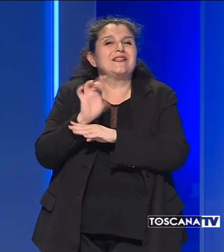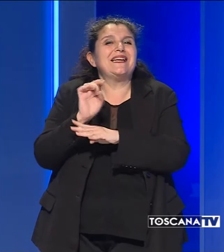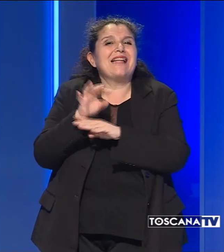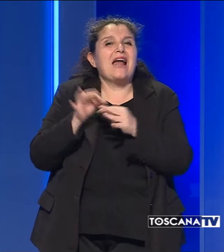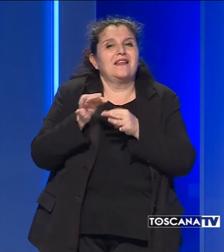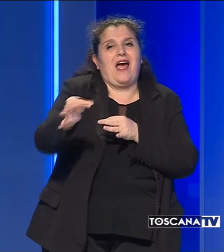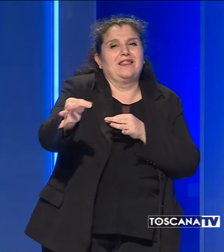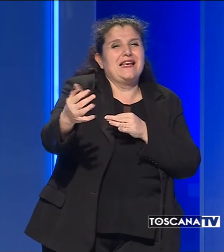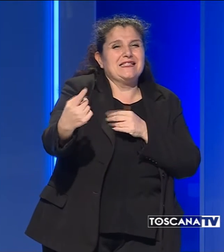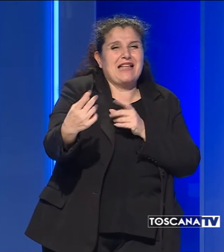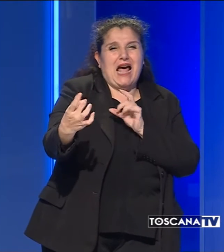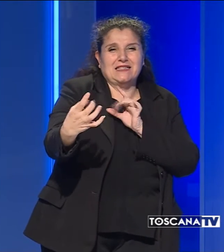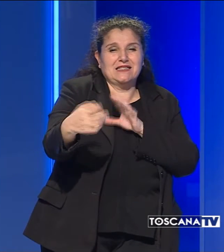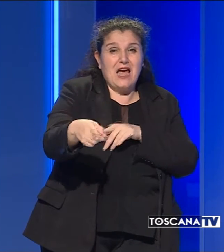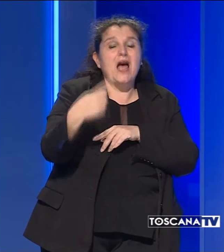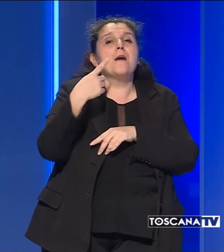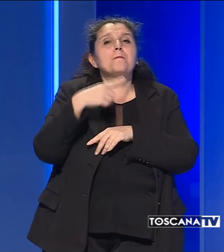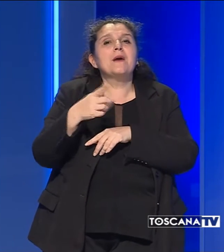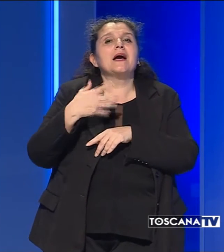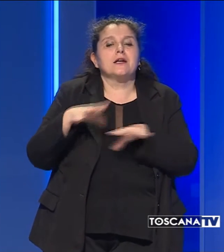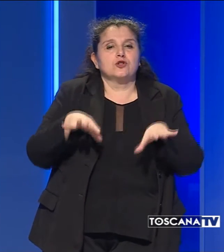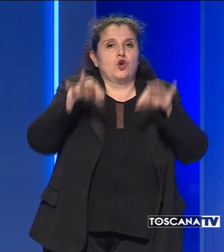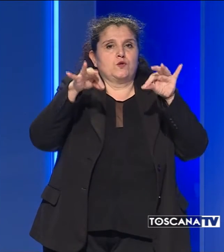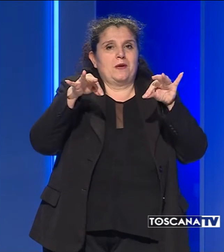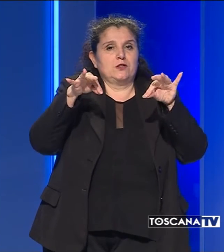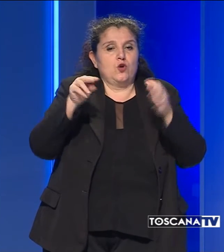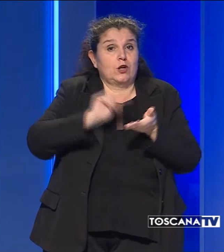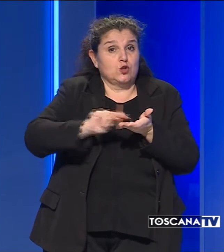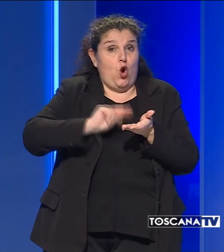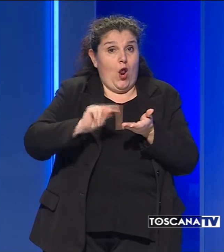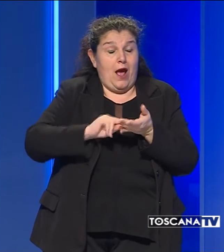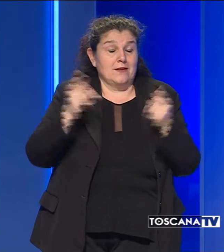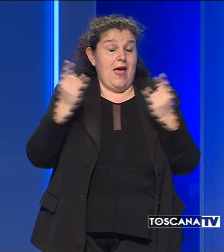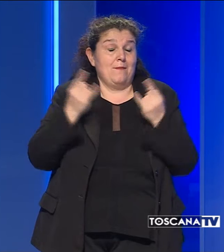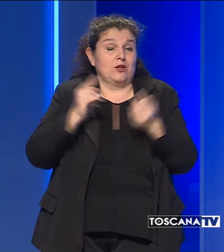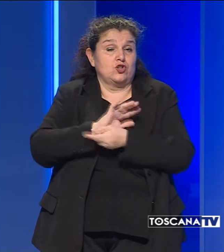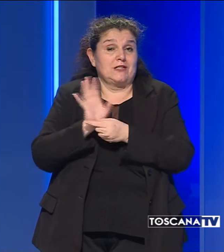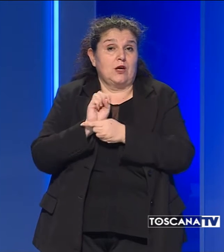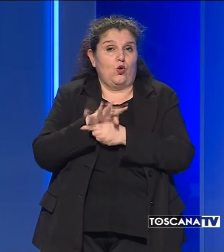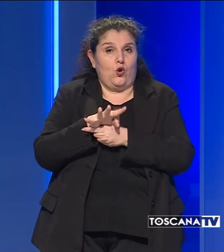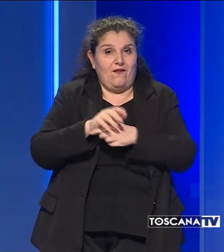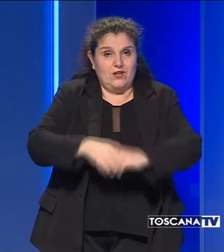distanza in virtù della sospensione scolastica per l'emergenza coronavirus.